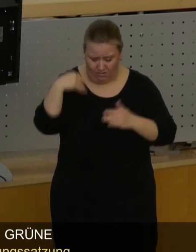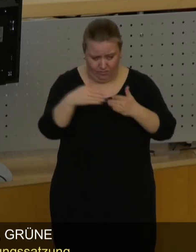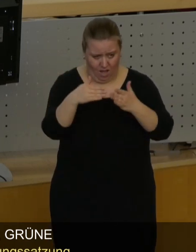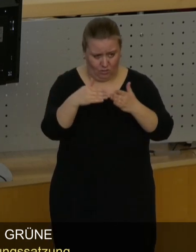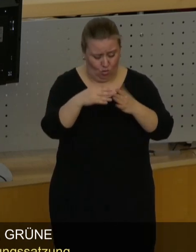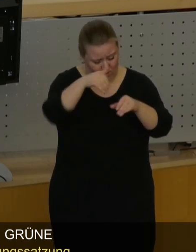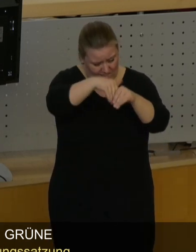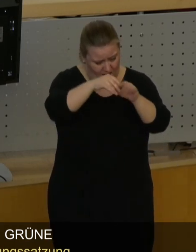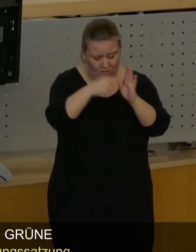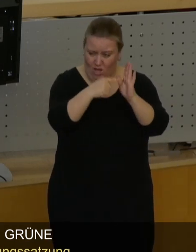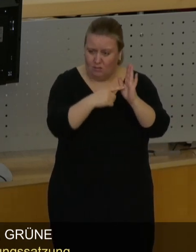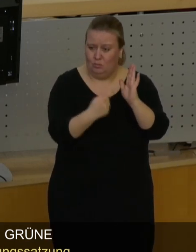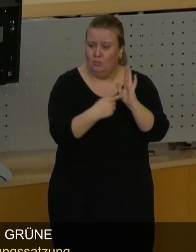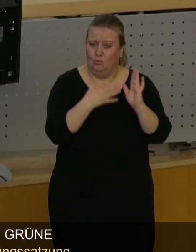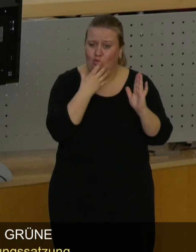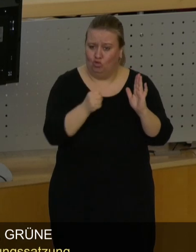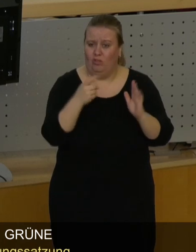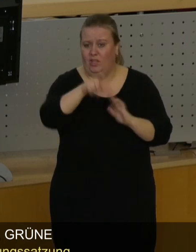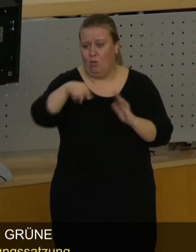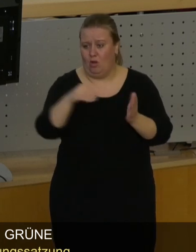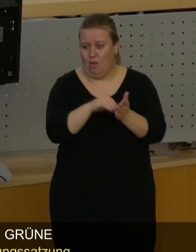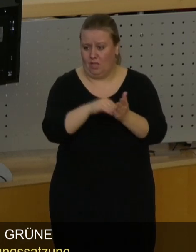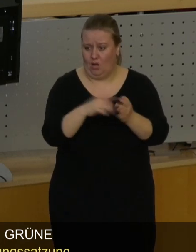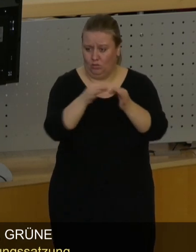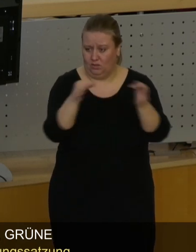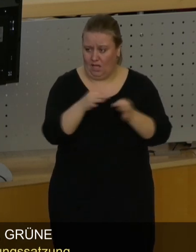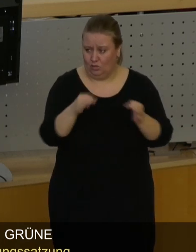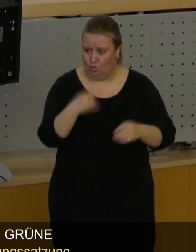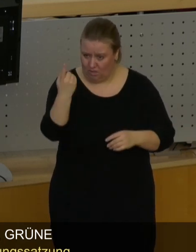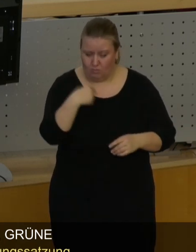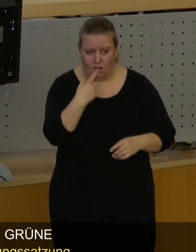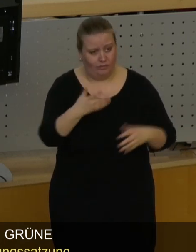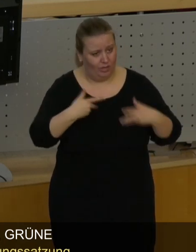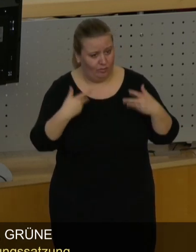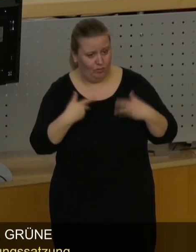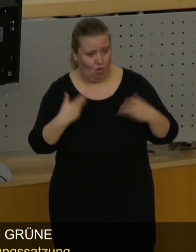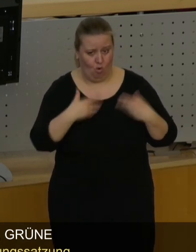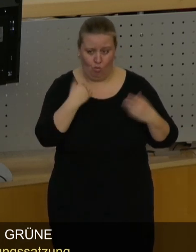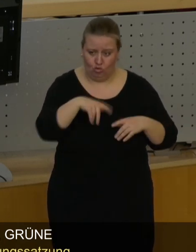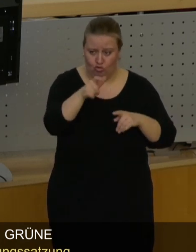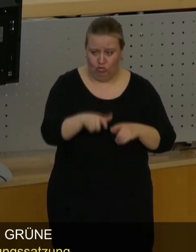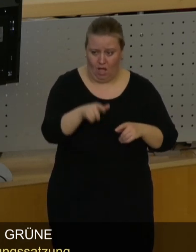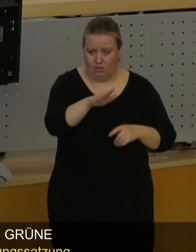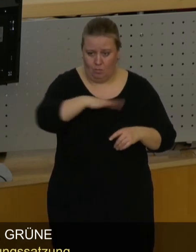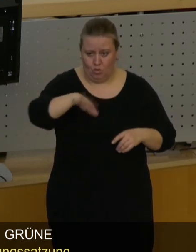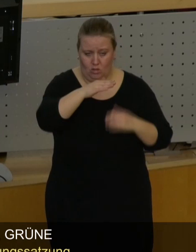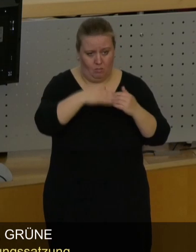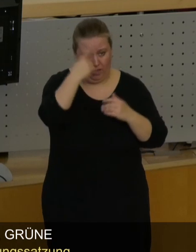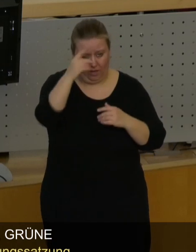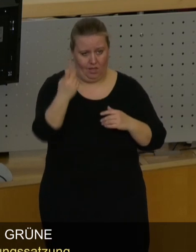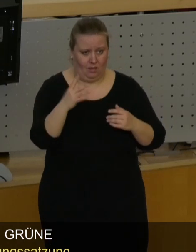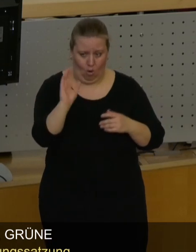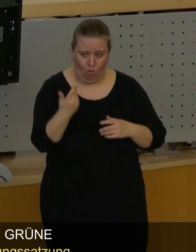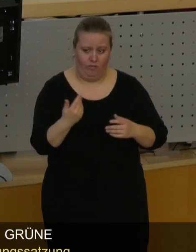steht drin, dass Sie jetzt begrüßen, dass diese Bürgerbeteiligungssatzung kommt. Dass Sie sich darüber gefreut haben, dass in den Stadtbezirksbeiräten auch übrigens